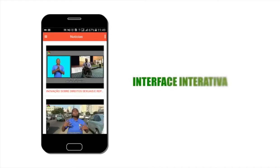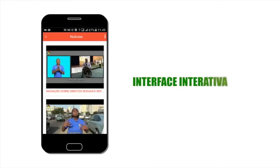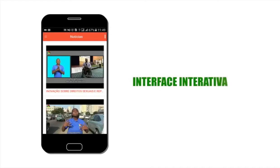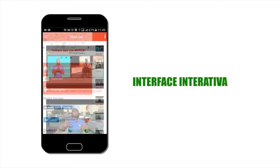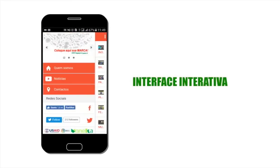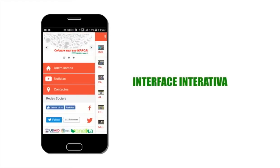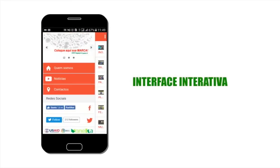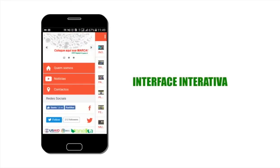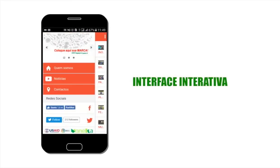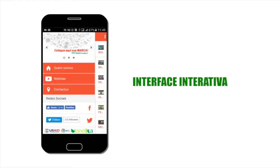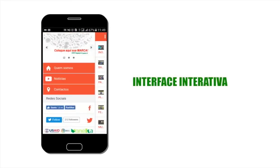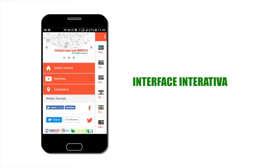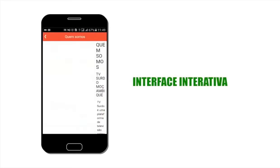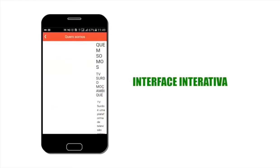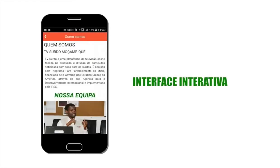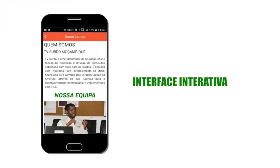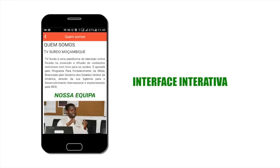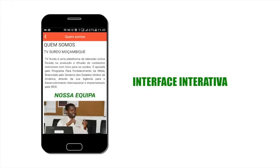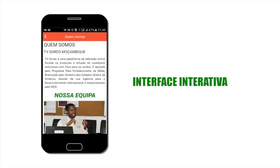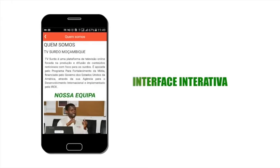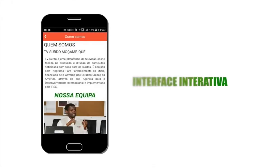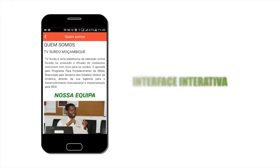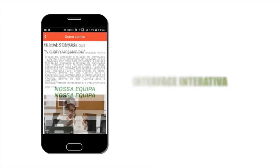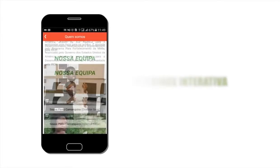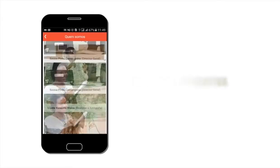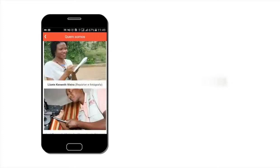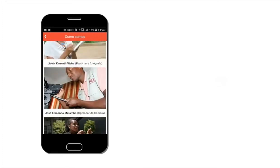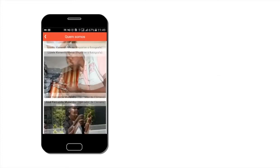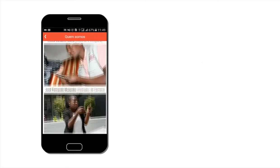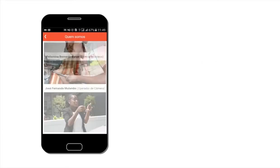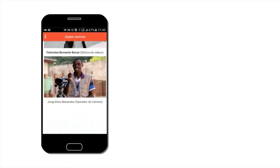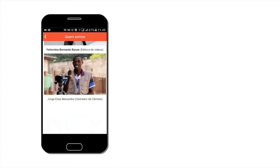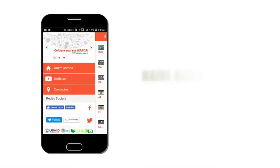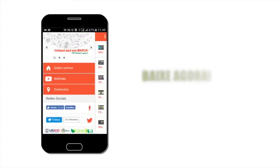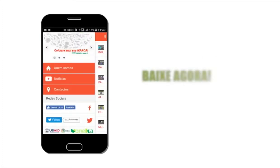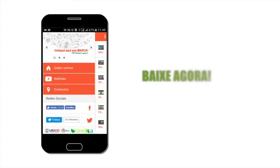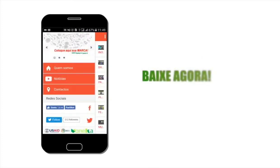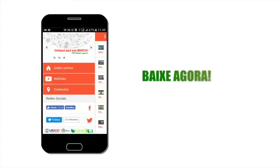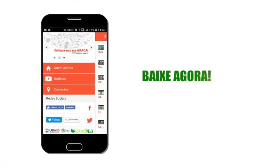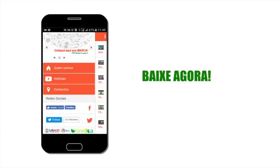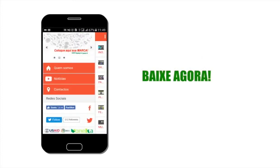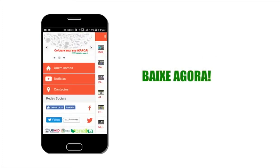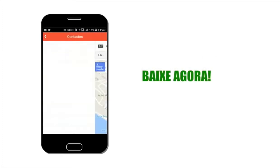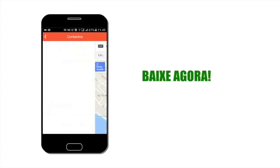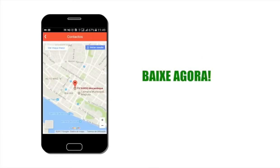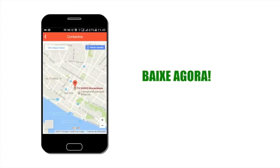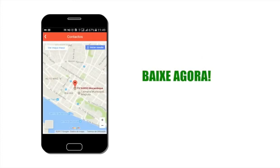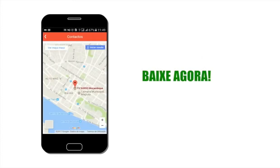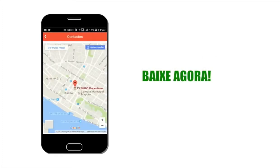Possui uma interface bastante interativa. De que está à espera? Baixe agora! TV surdo.